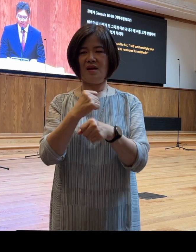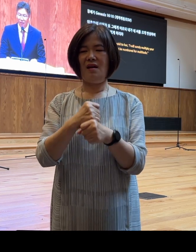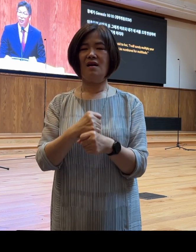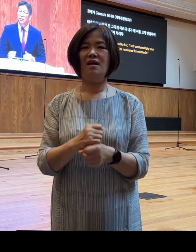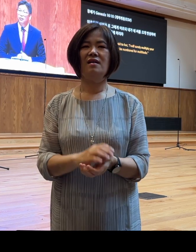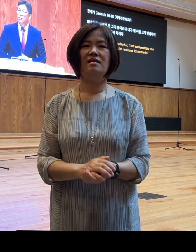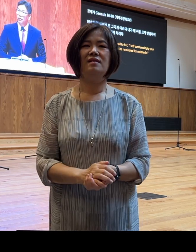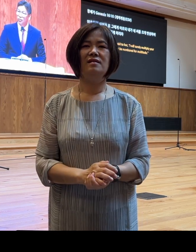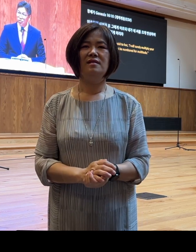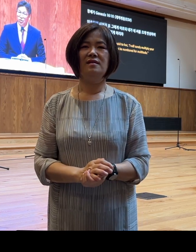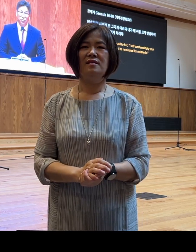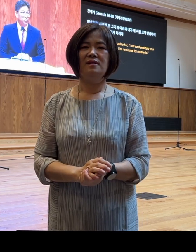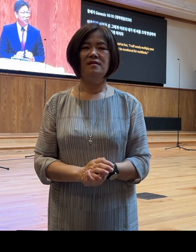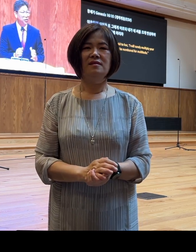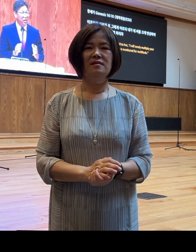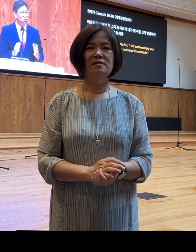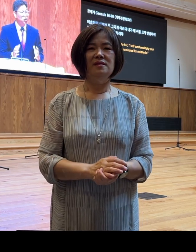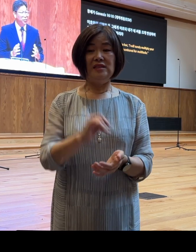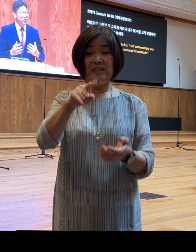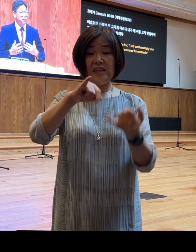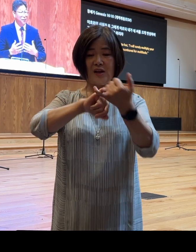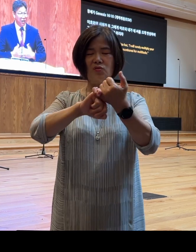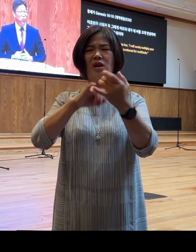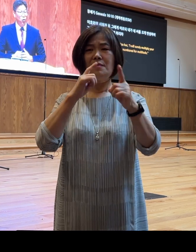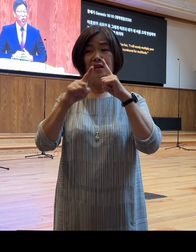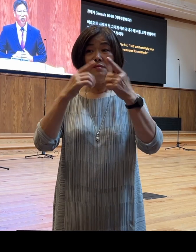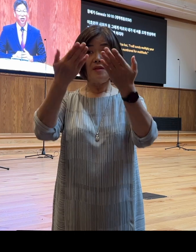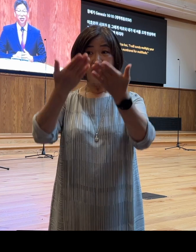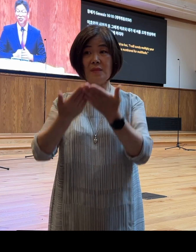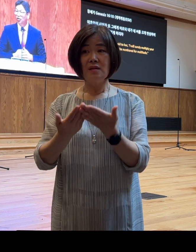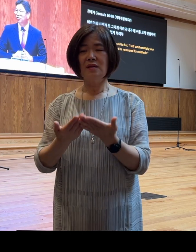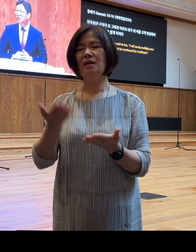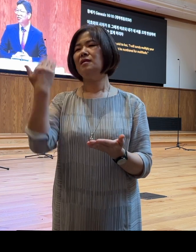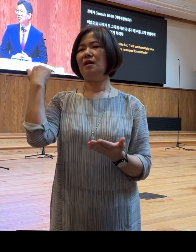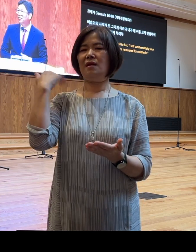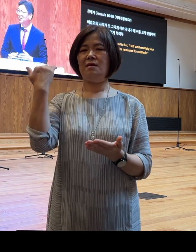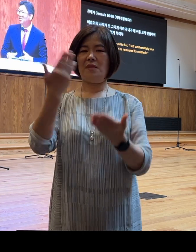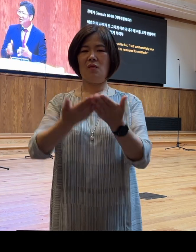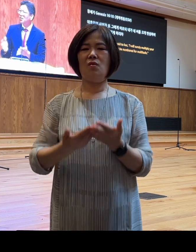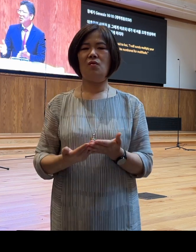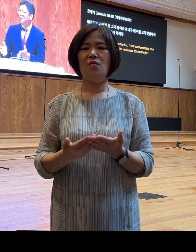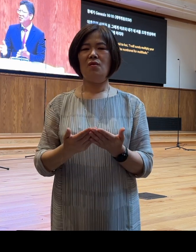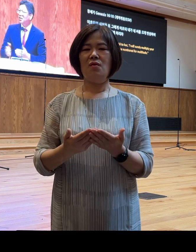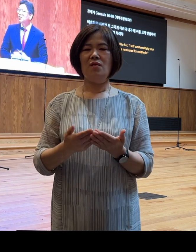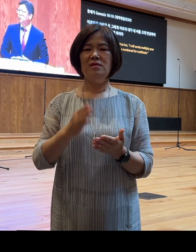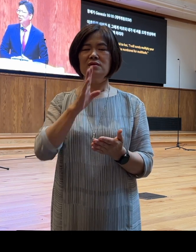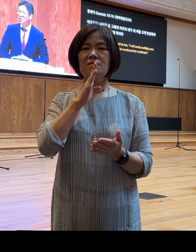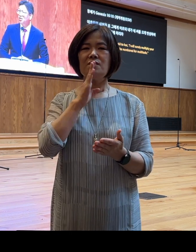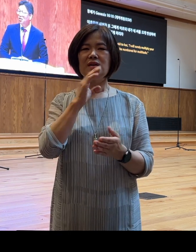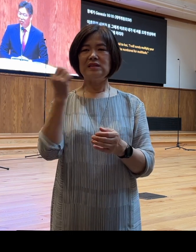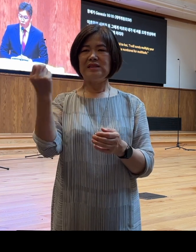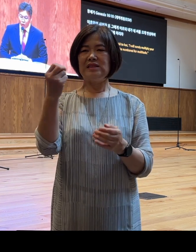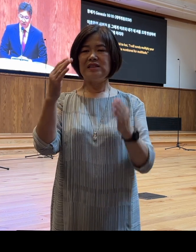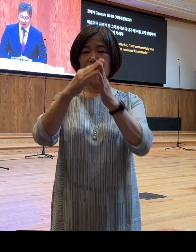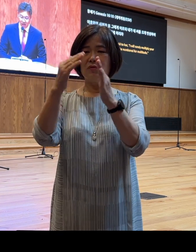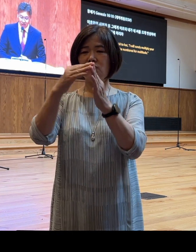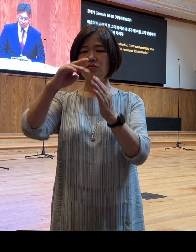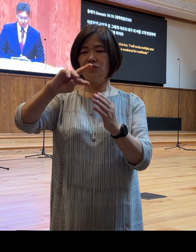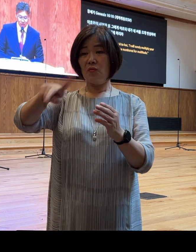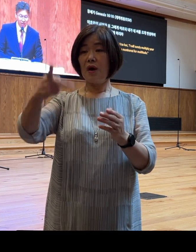그렇죠 이 약속의 말씀을 받고 그녀는 사라의 집으로 다시 돌아가게 되었습니다 그리고